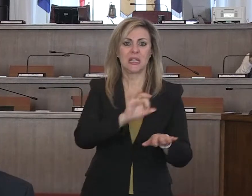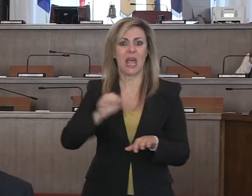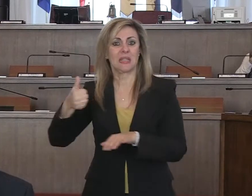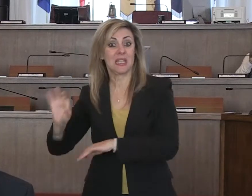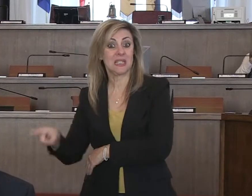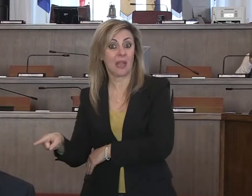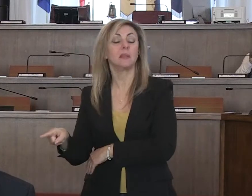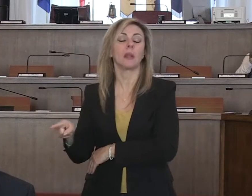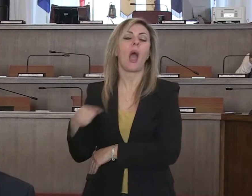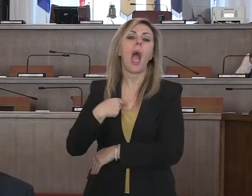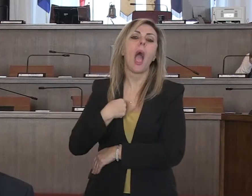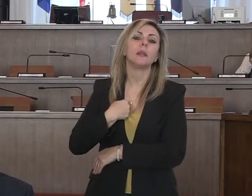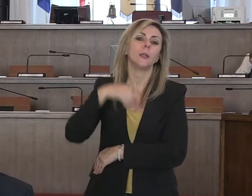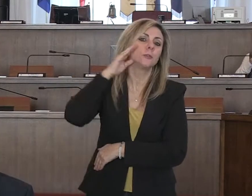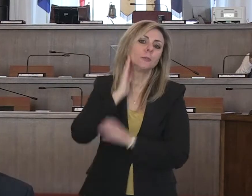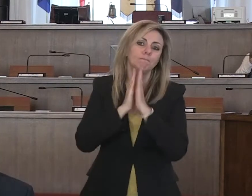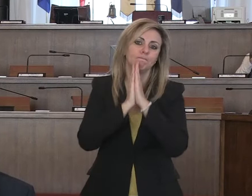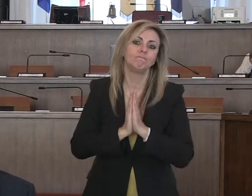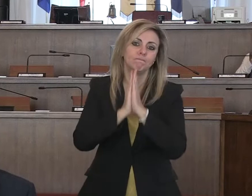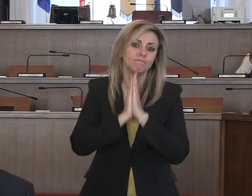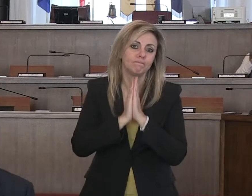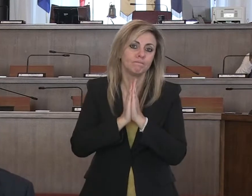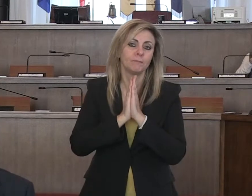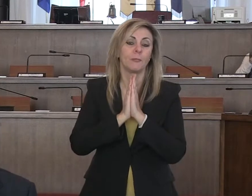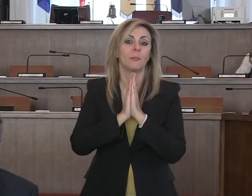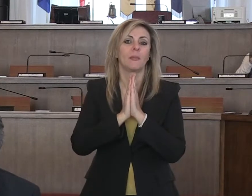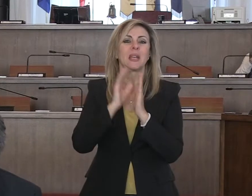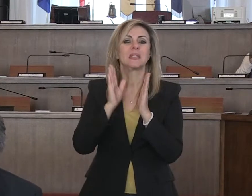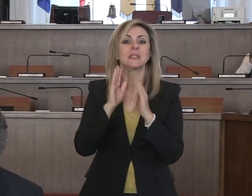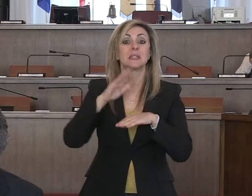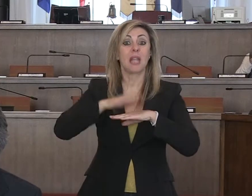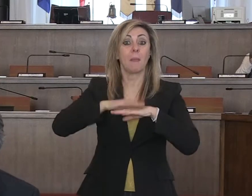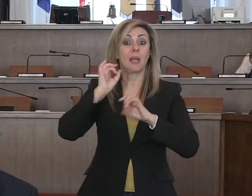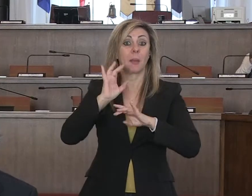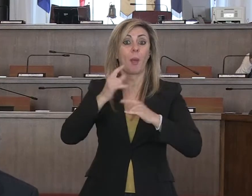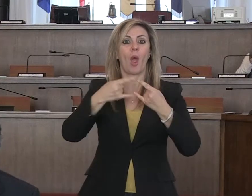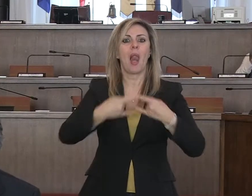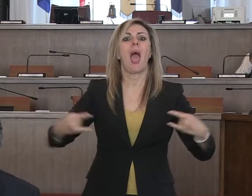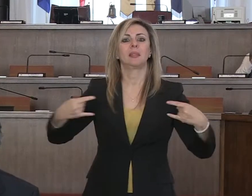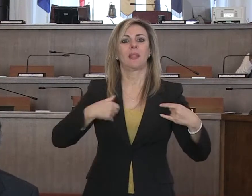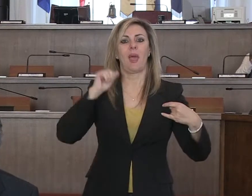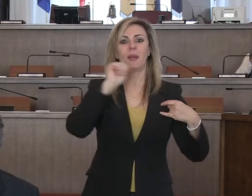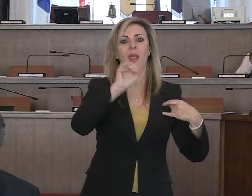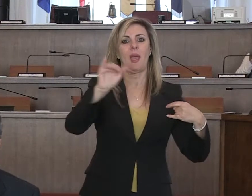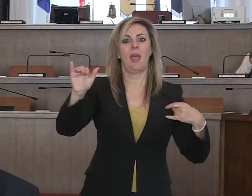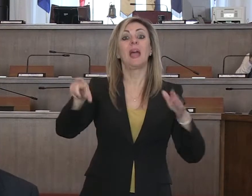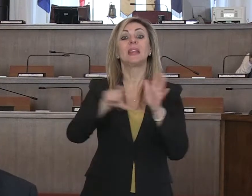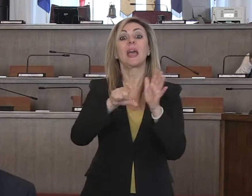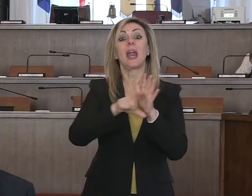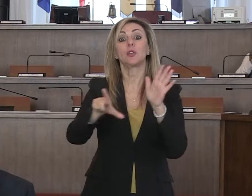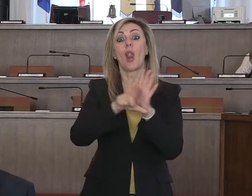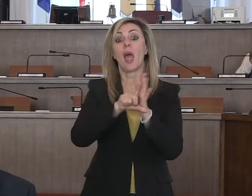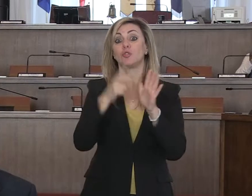un appello, io lo sto facendo, questa mattina è partita anche una lettera in virtù anche di una norma prevista nel decreto legge